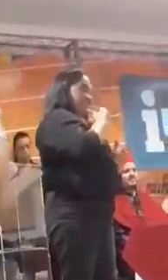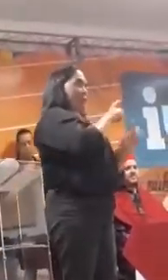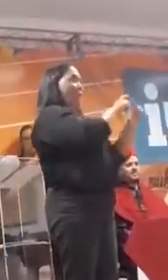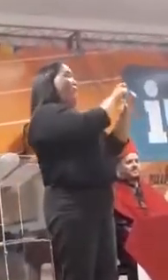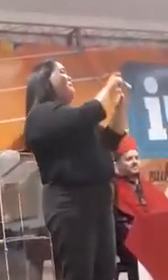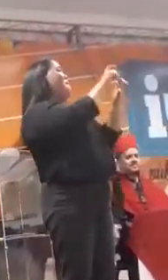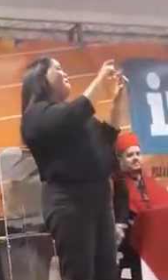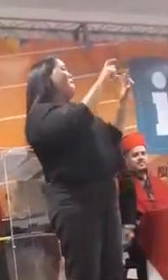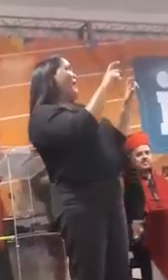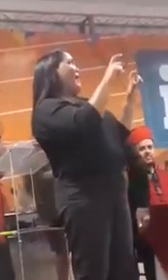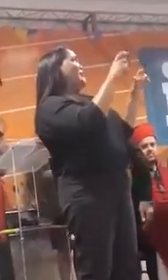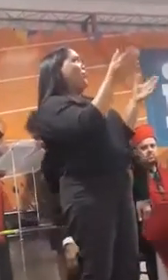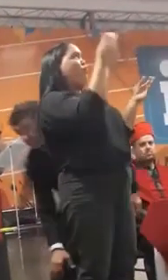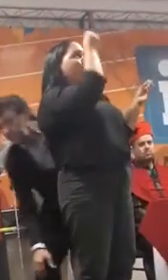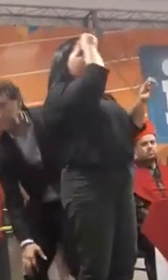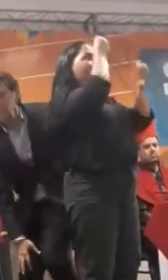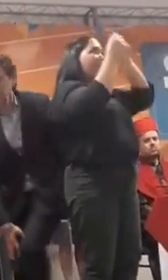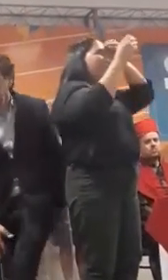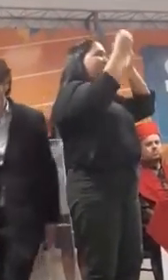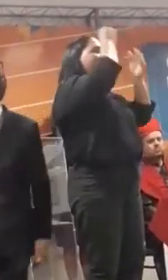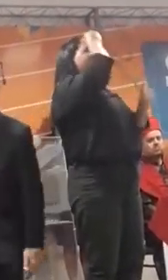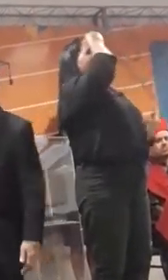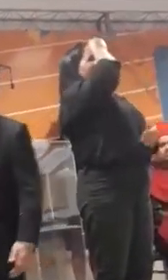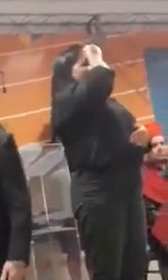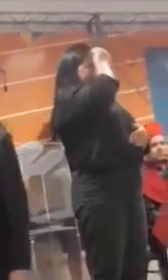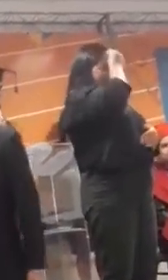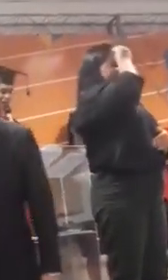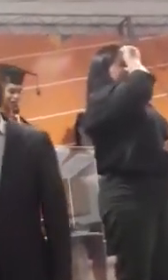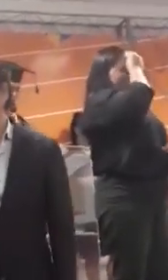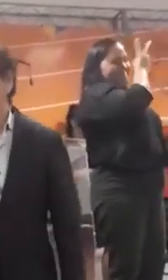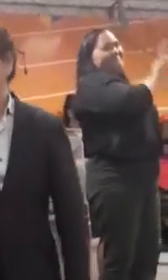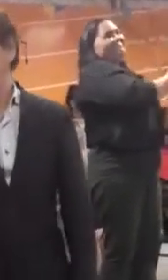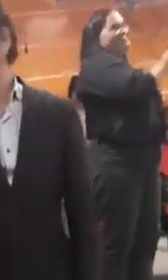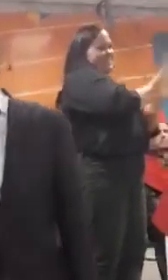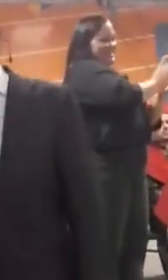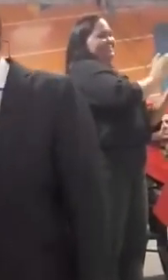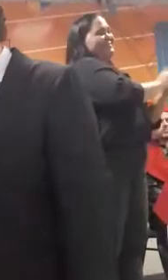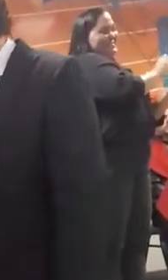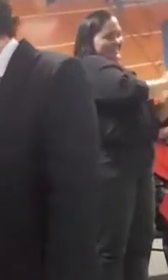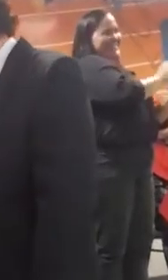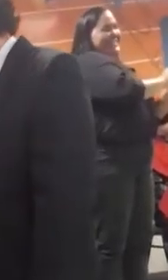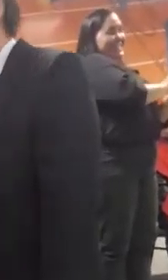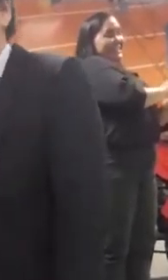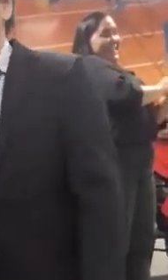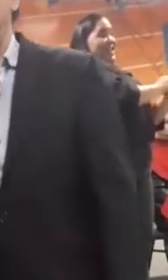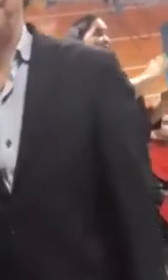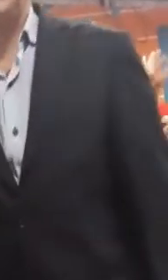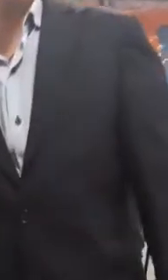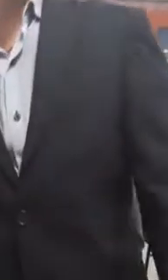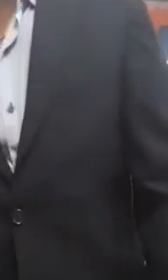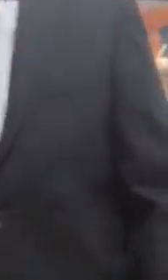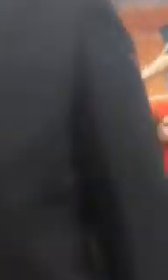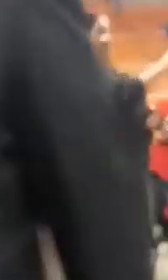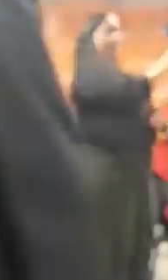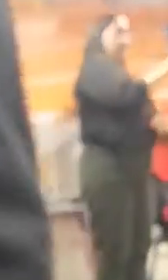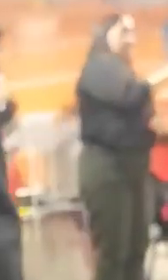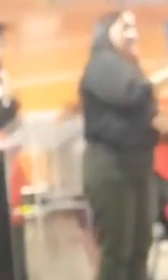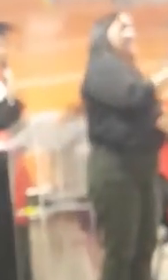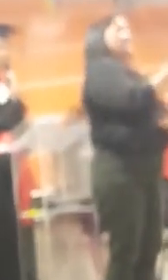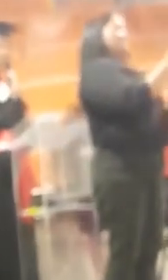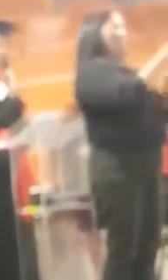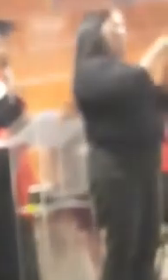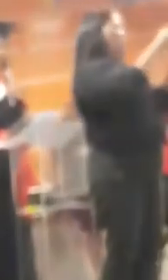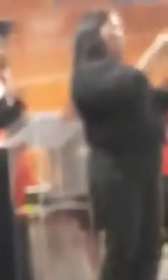marcadas em nossas mentes para sempre. Tenham certeza! A fala dos professores é bem difícil esquecer,